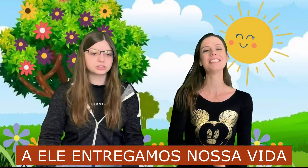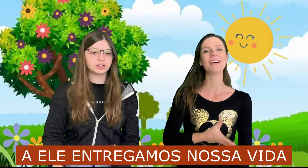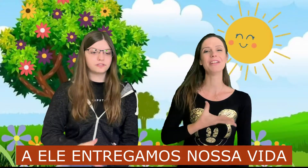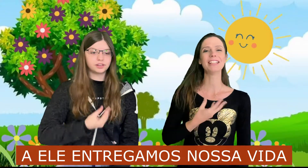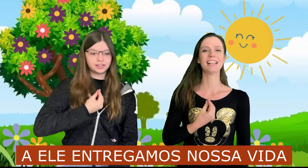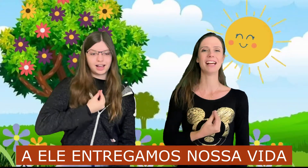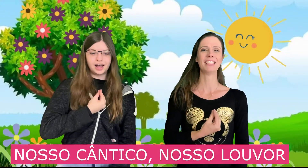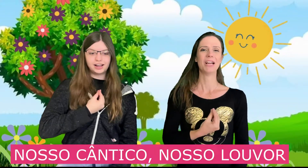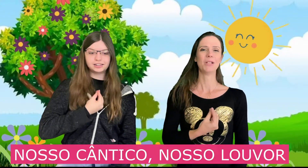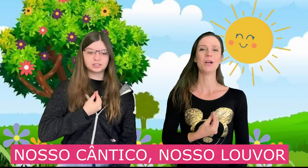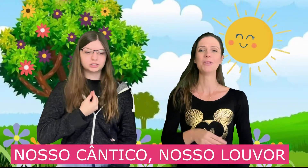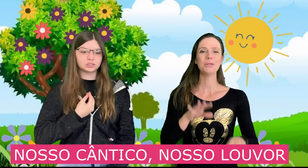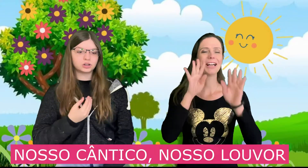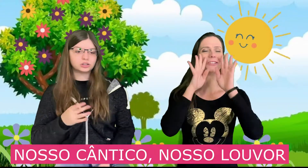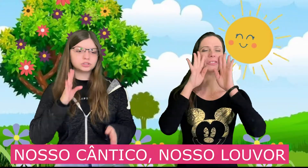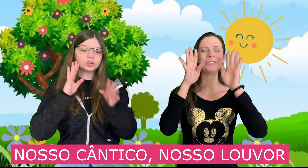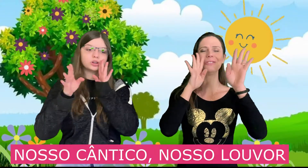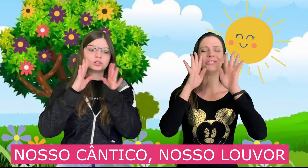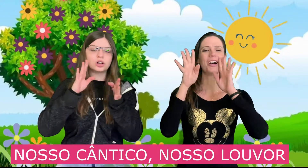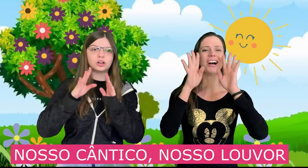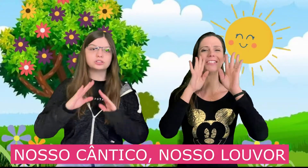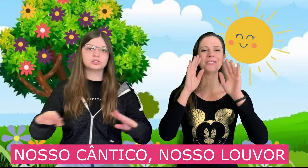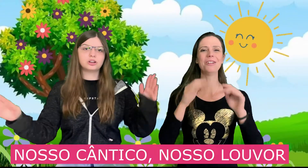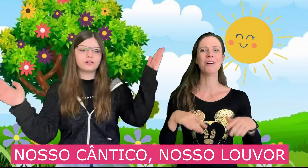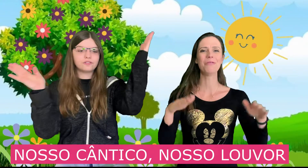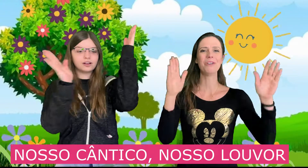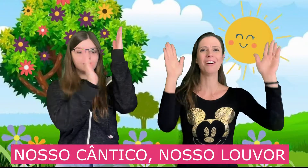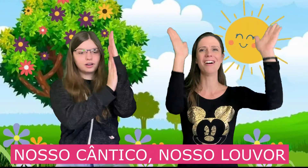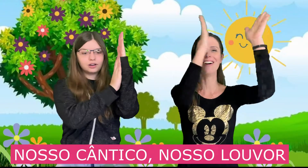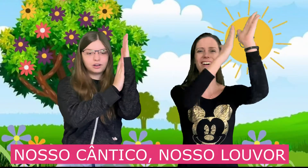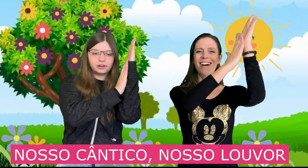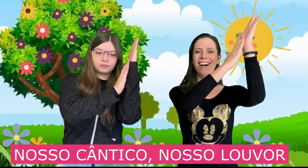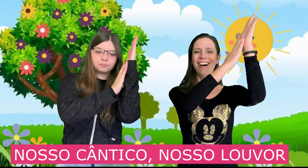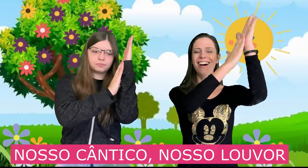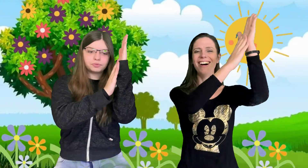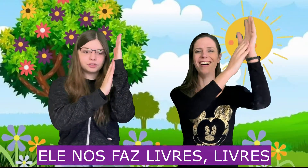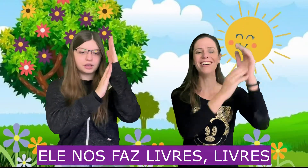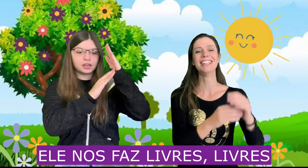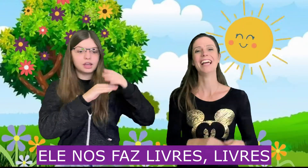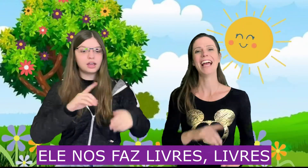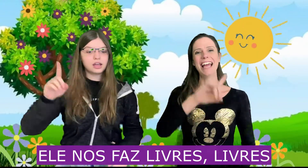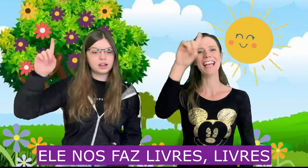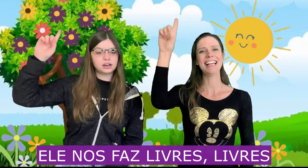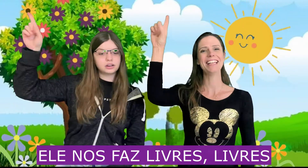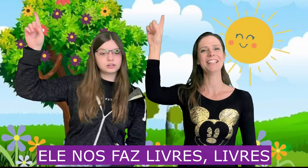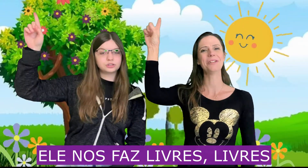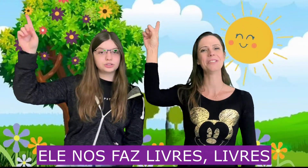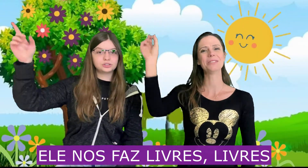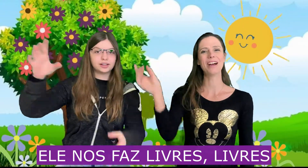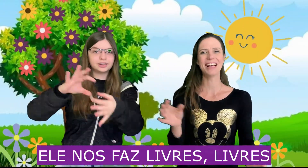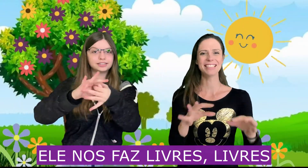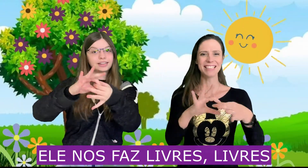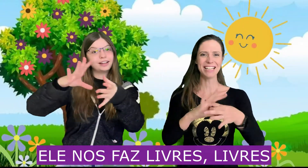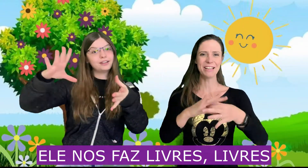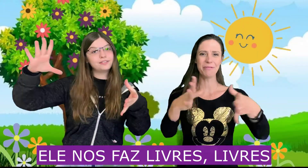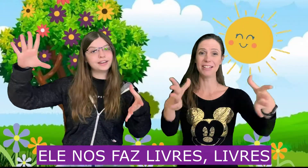vida Nosso cântico, nosso louvor Ele nos faz livres